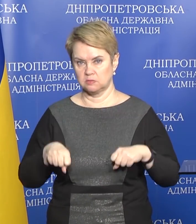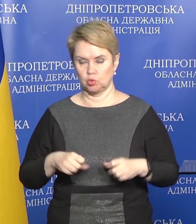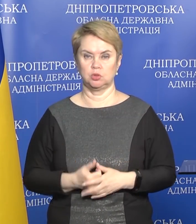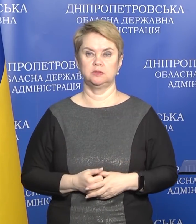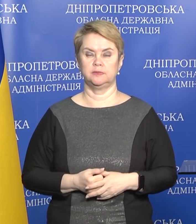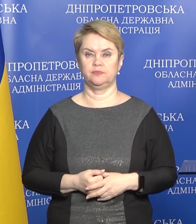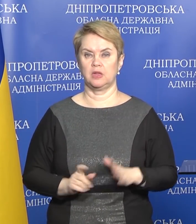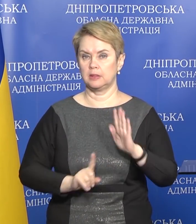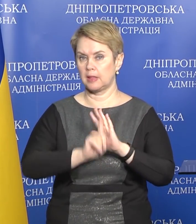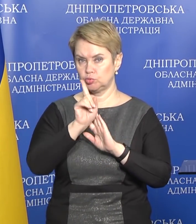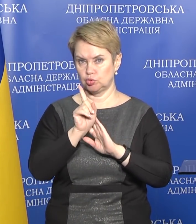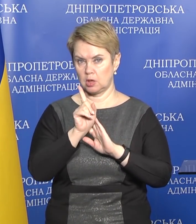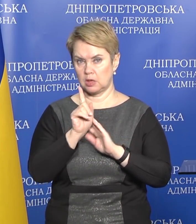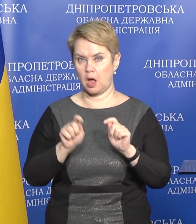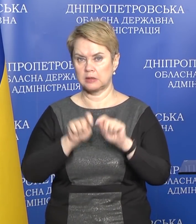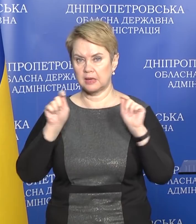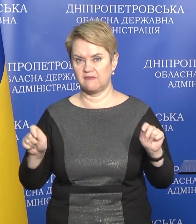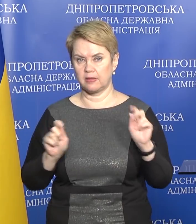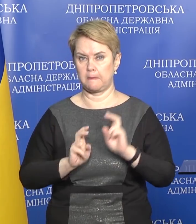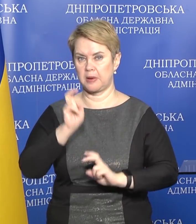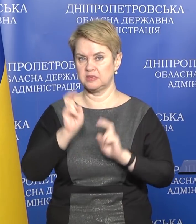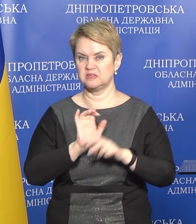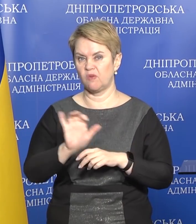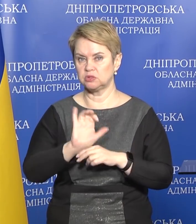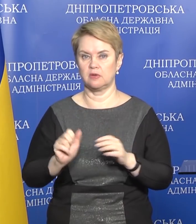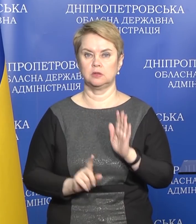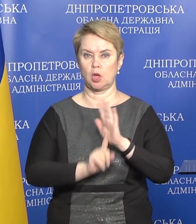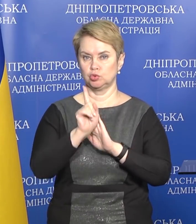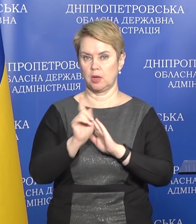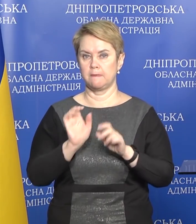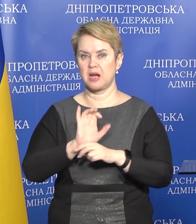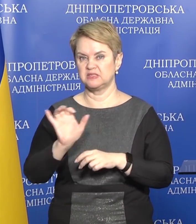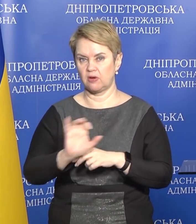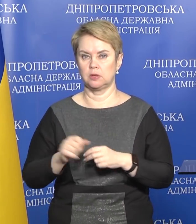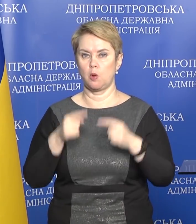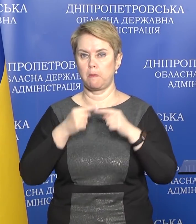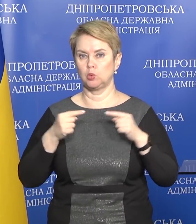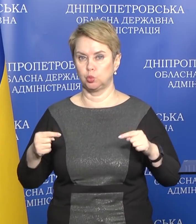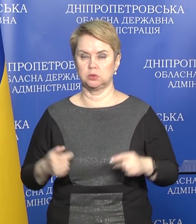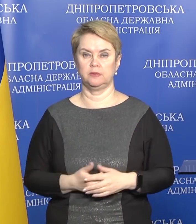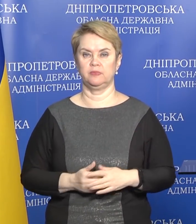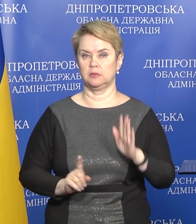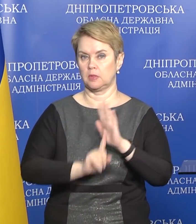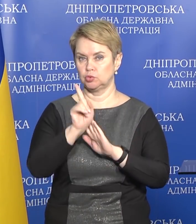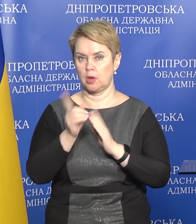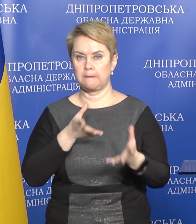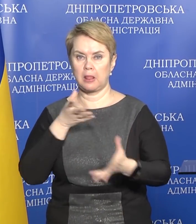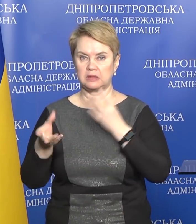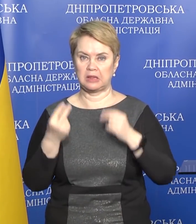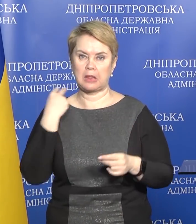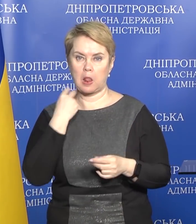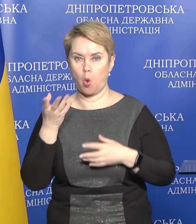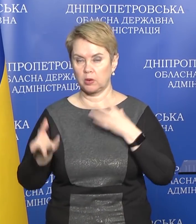начинать открывать производство, начинать производить продукт, начинать платить